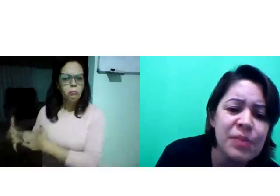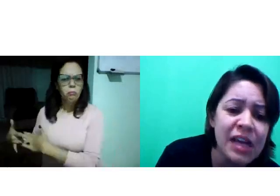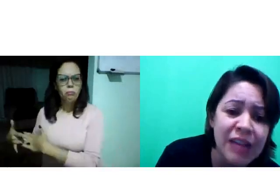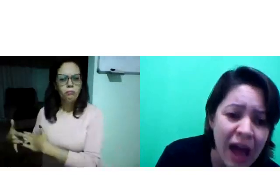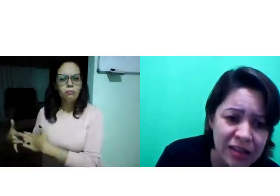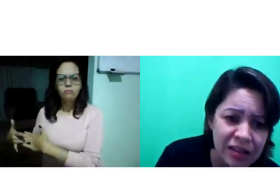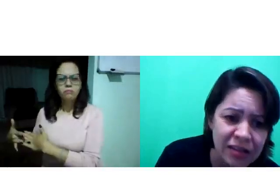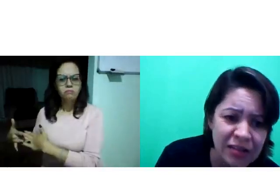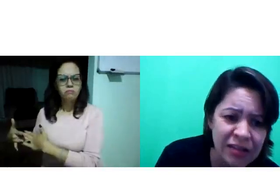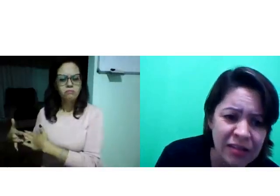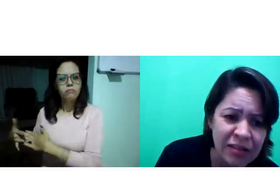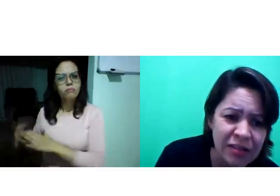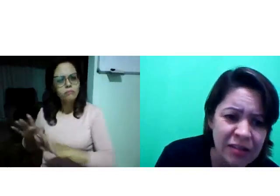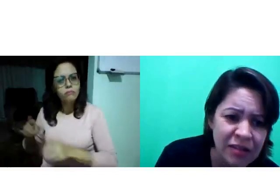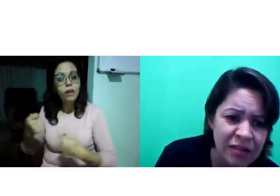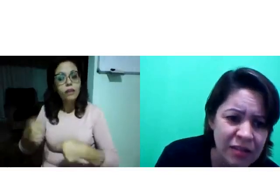não precisa de piedade.